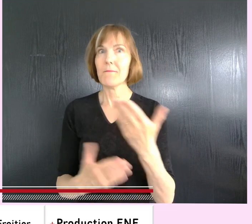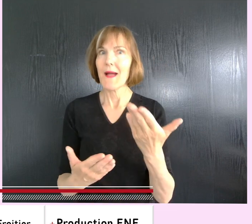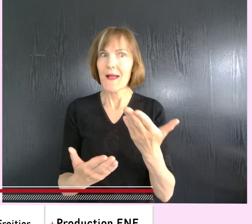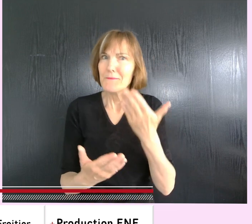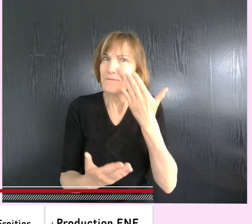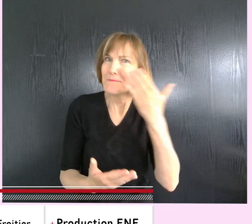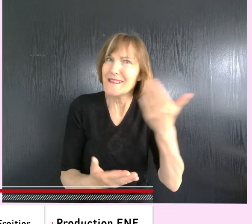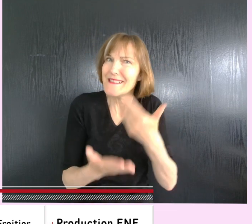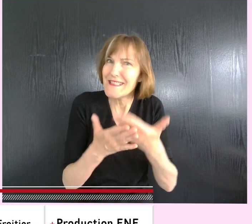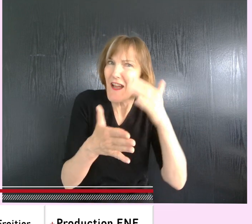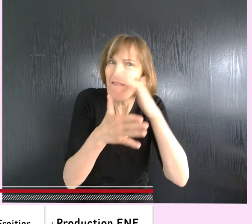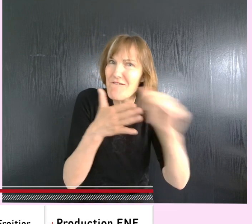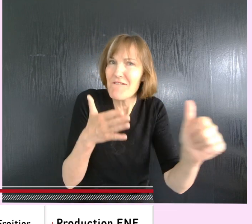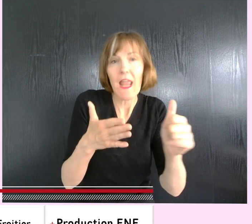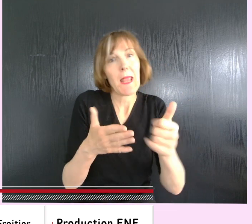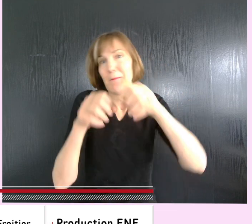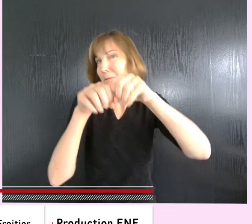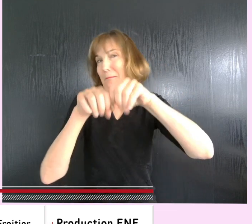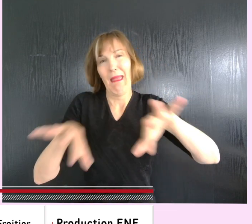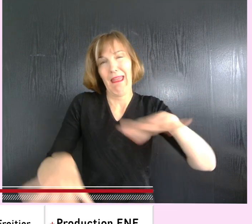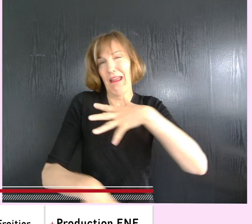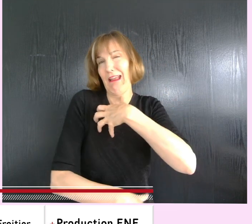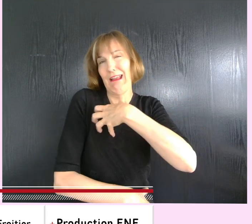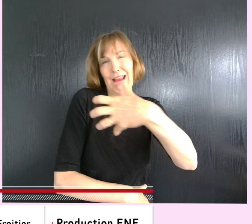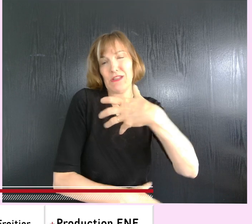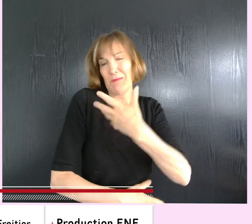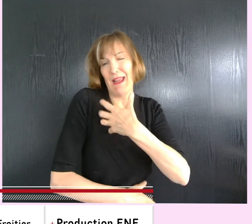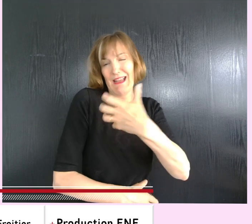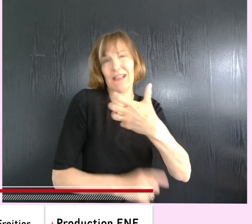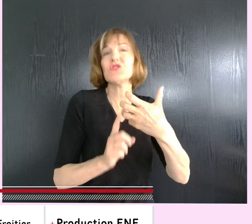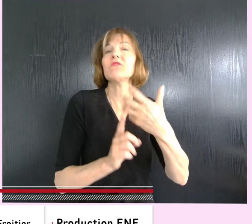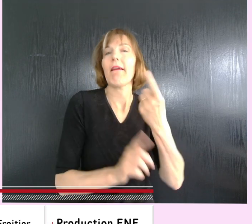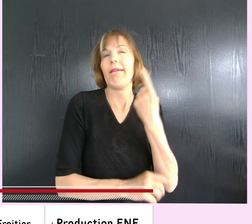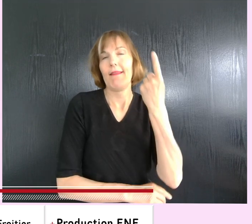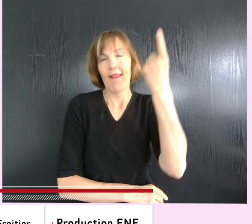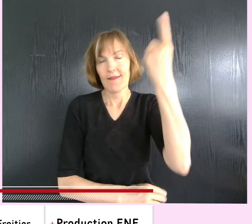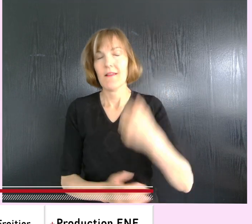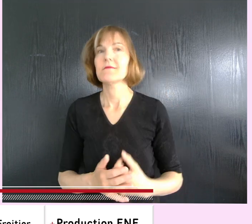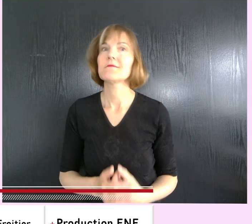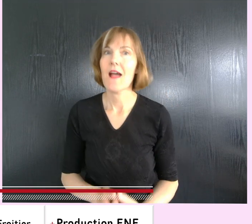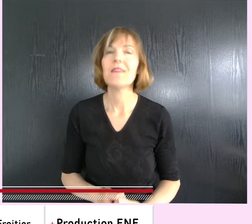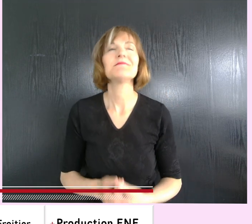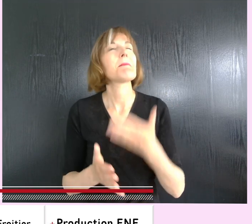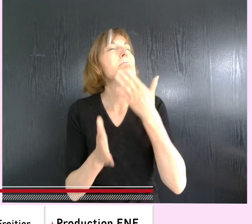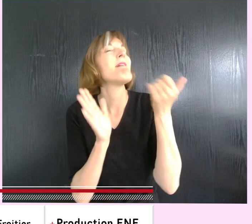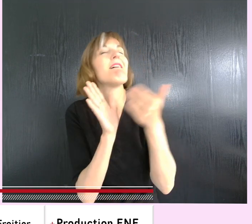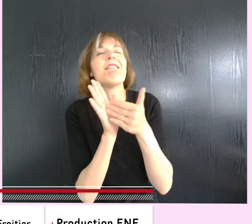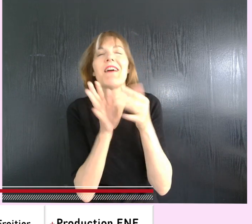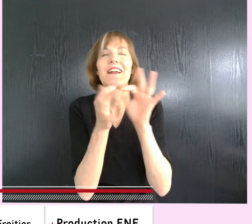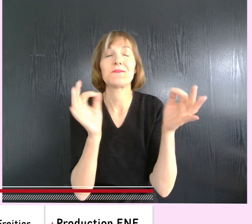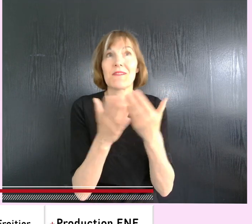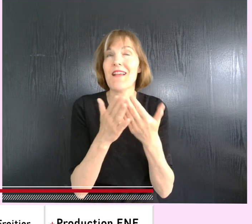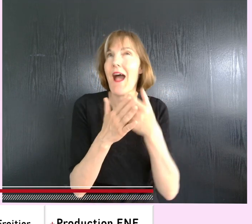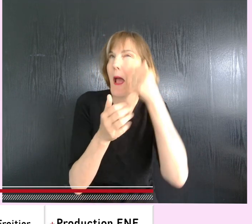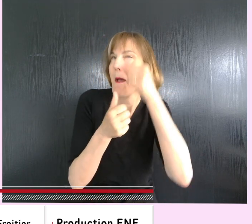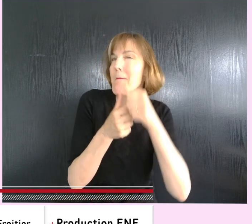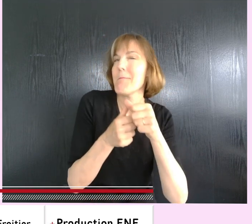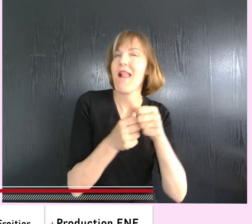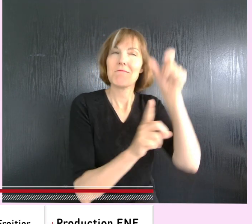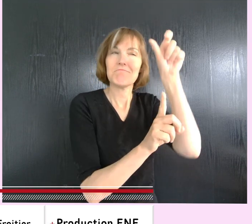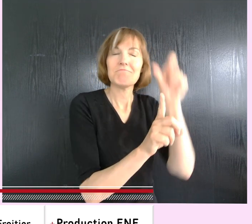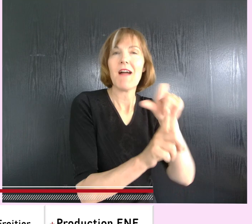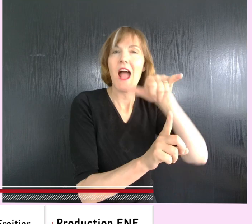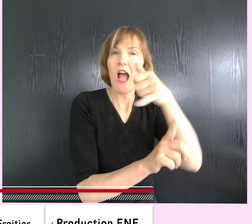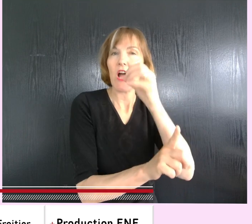si nous le faisons, nous sommes des perdants de richesse éternelle. Cette merveilleuse histoire nous rappelle l